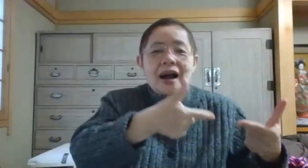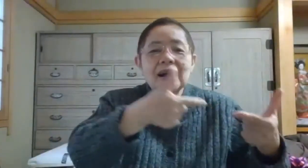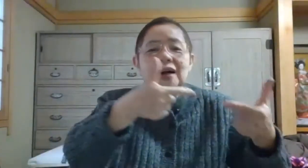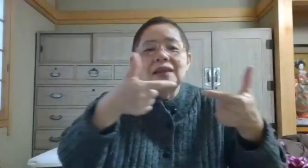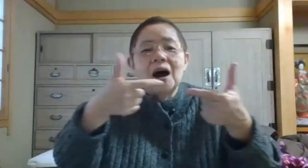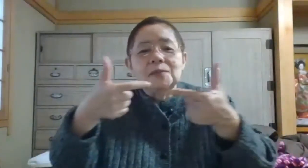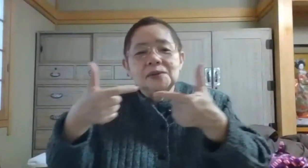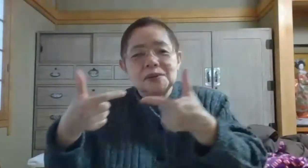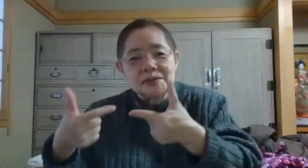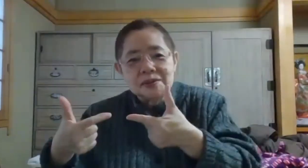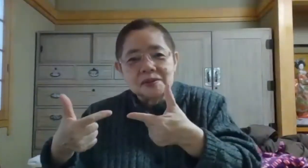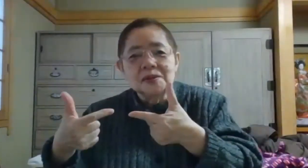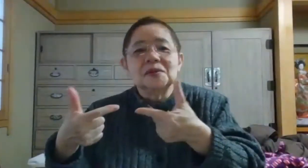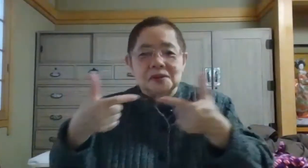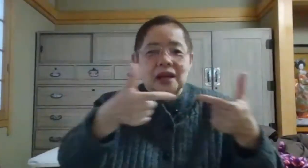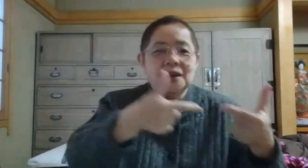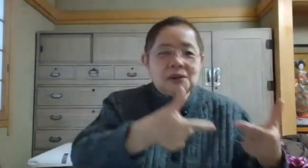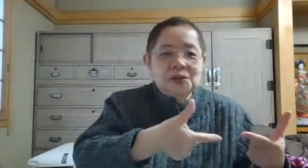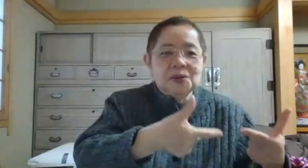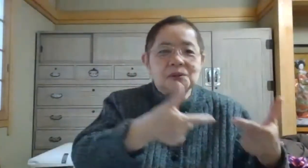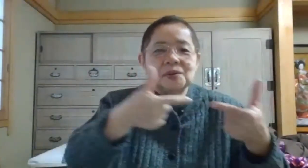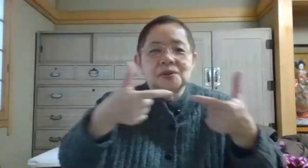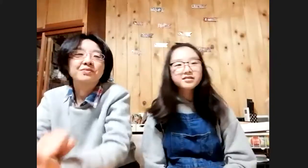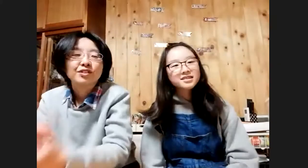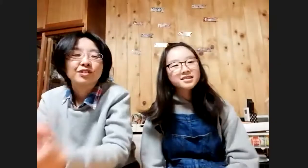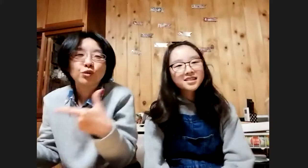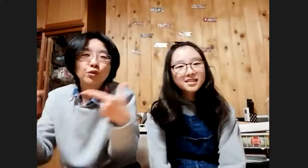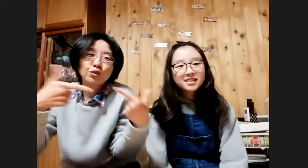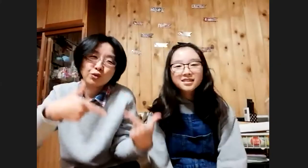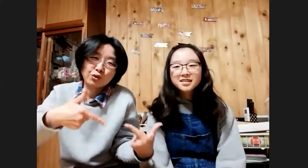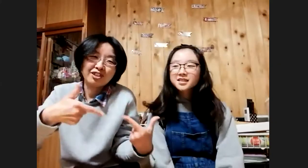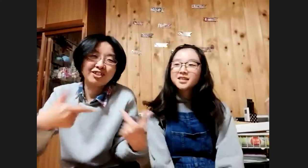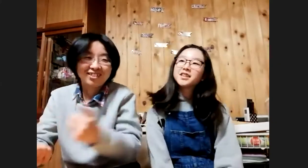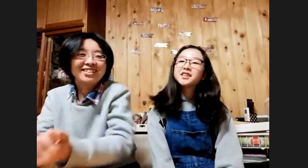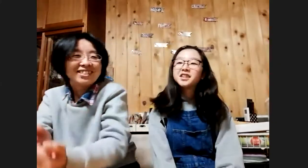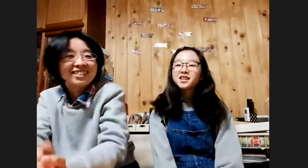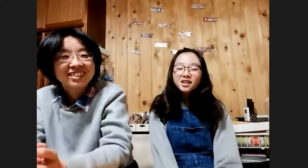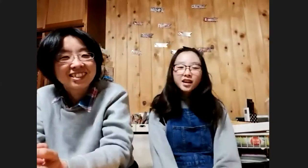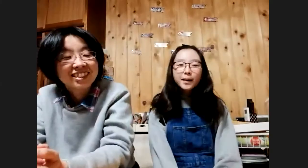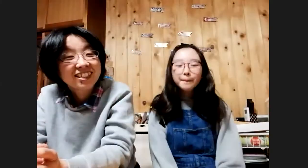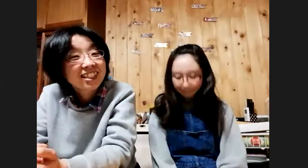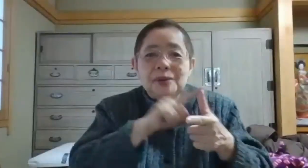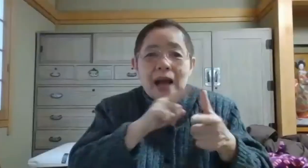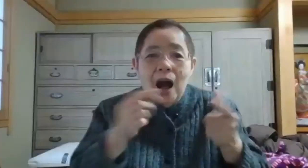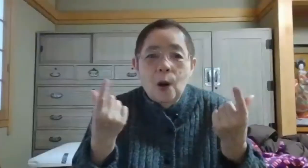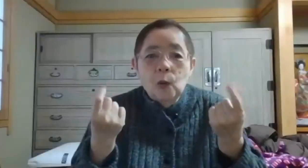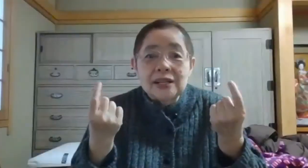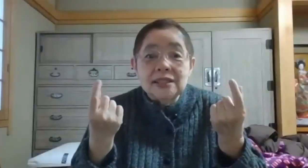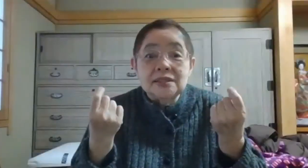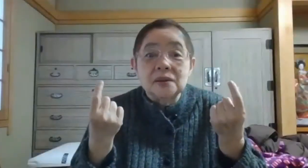傾くということでゆっくりです使っている使っている指が同じですよね